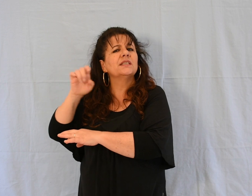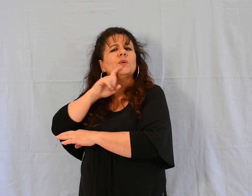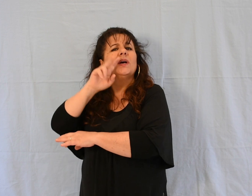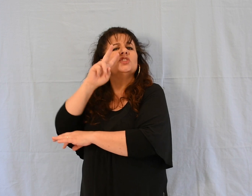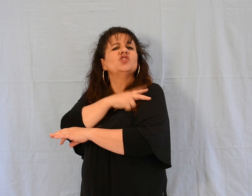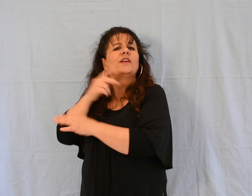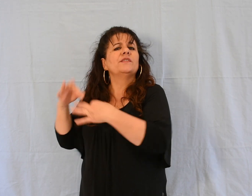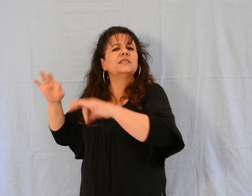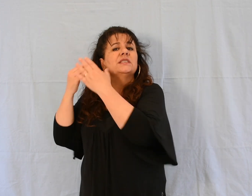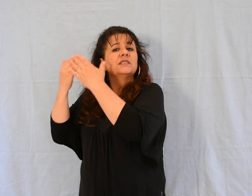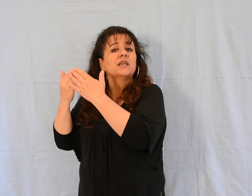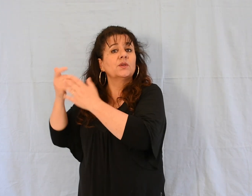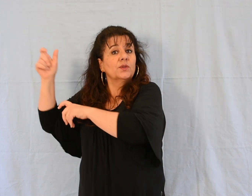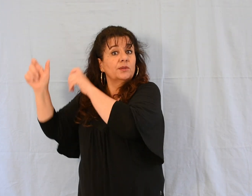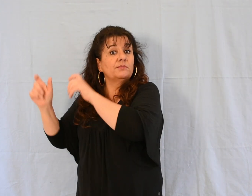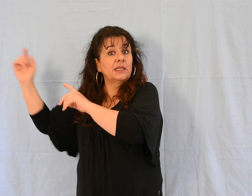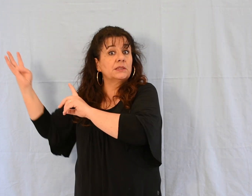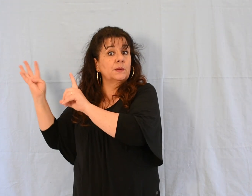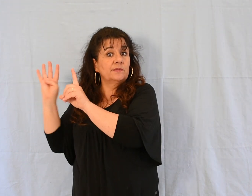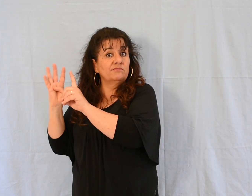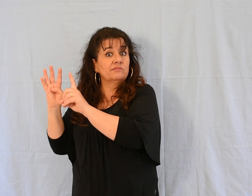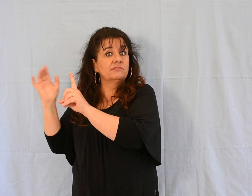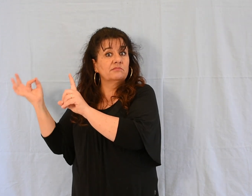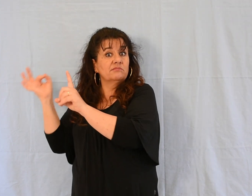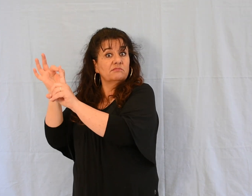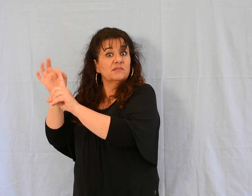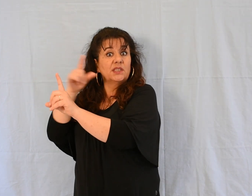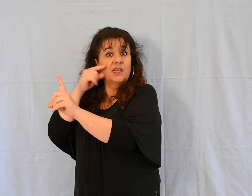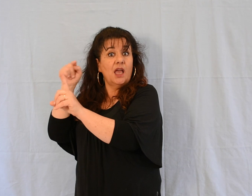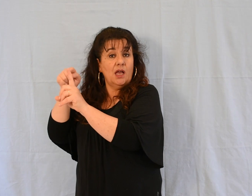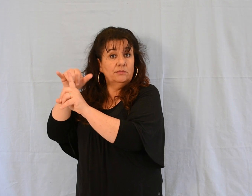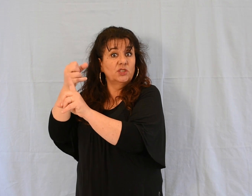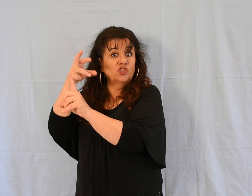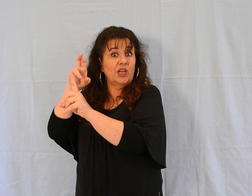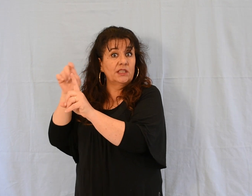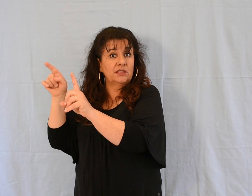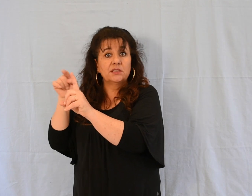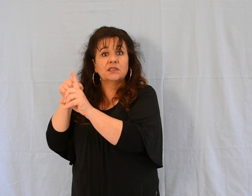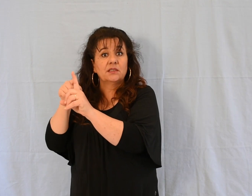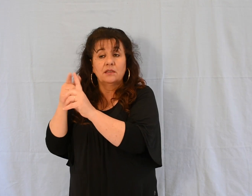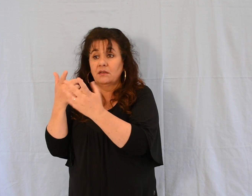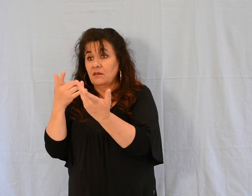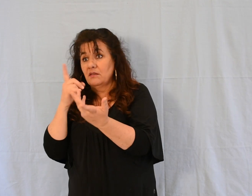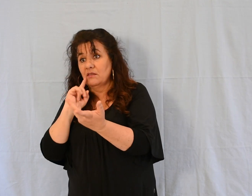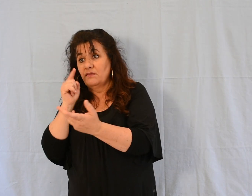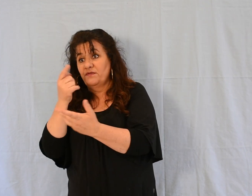dire à celui-ci, « Ta fille vient de mourir. » « À quoi bon déranger encore le maître ?